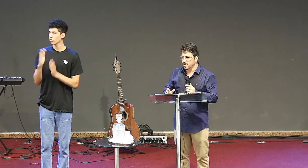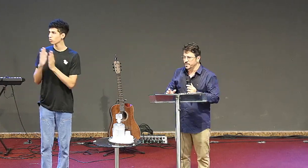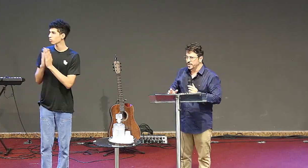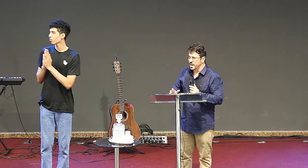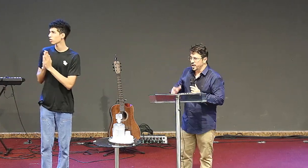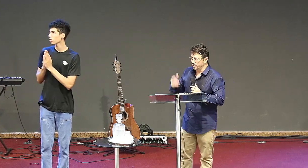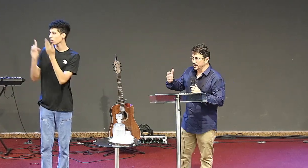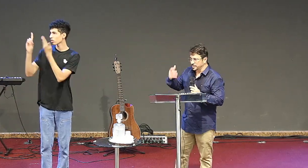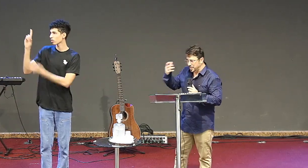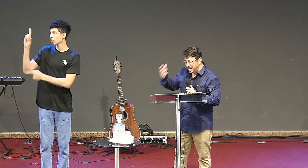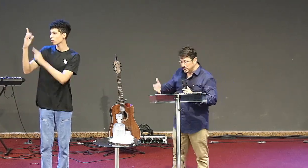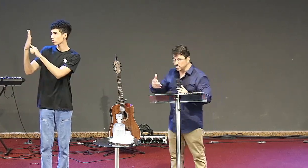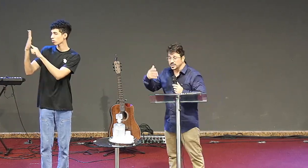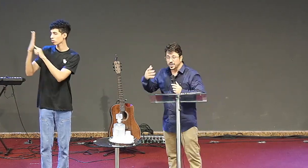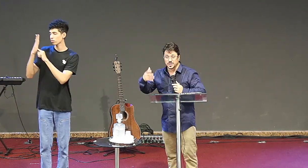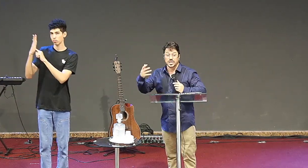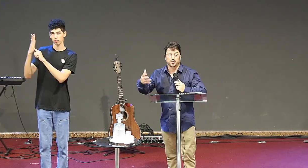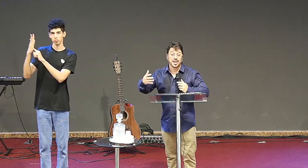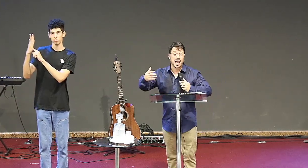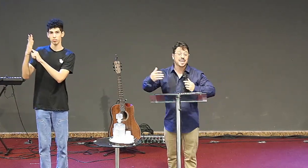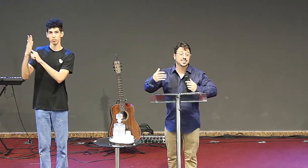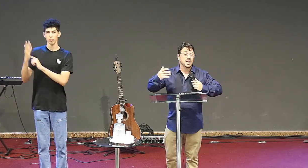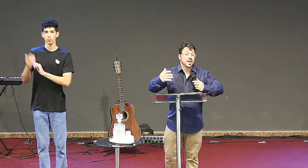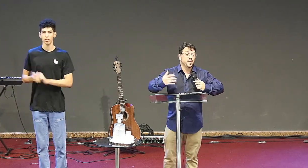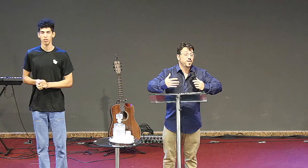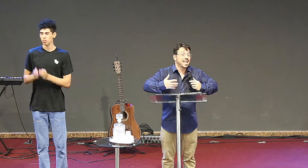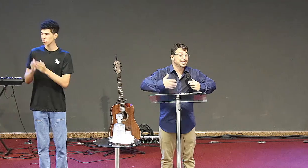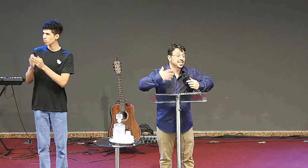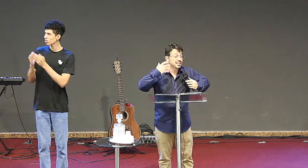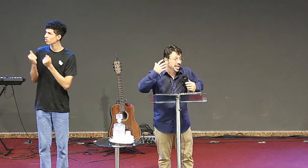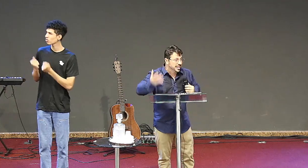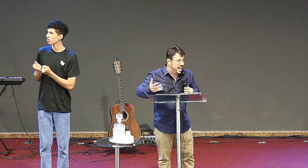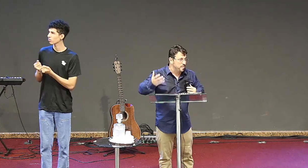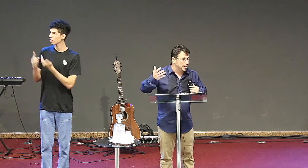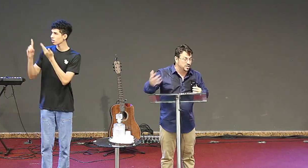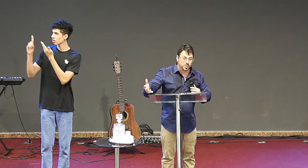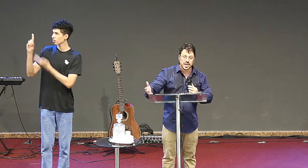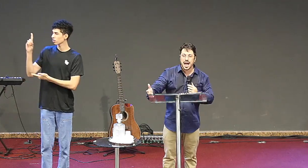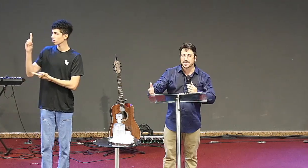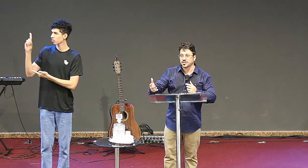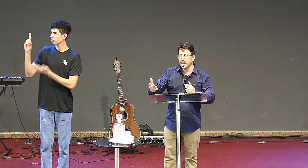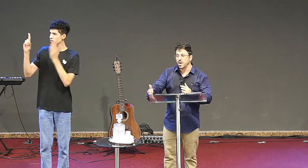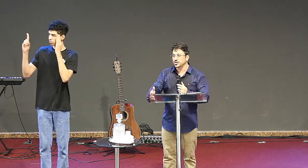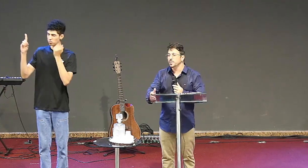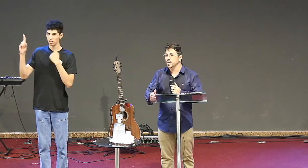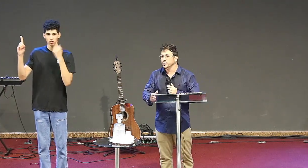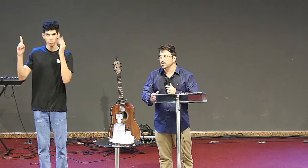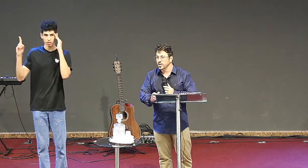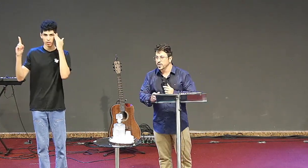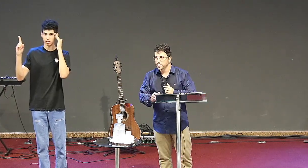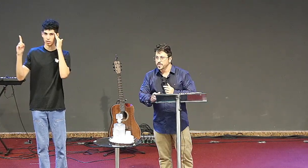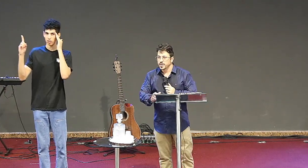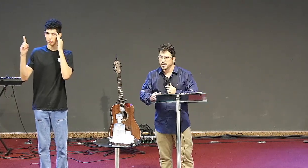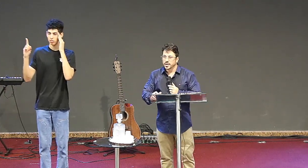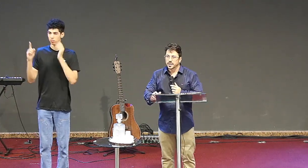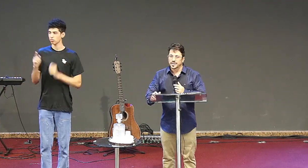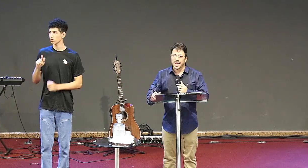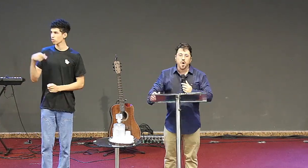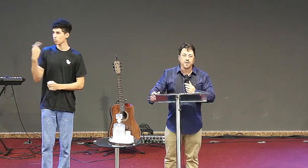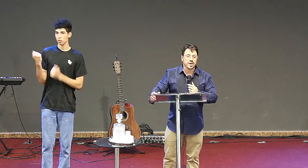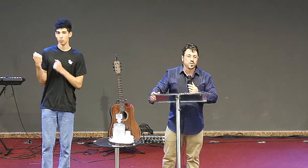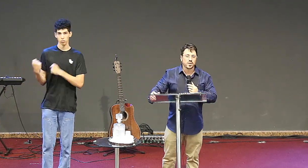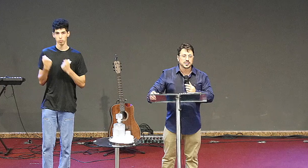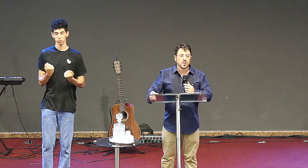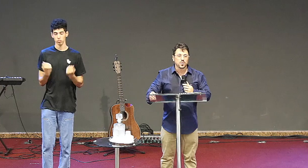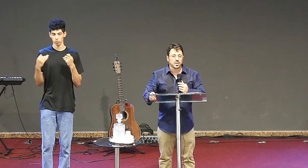coração. Eu fui pedindo que Deus testificasse, me fizesse entender para que explicasse aos irmãos. E